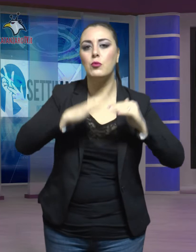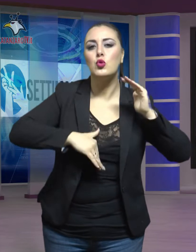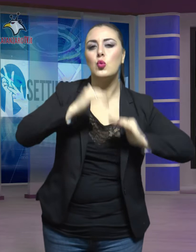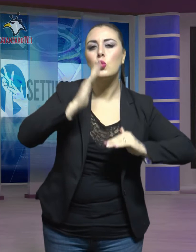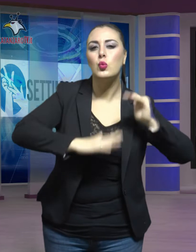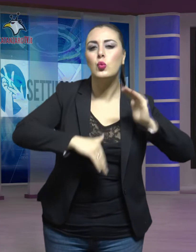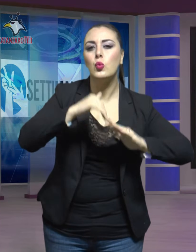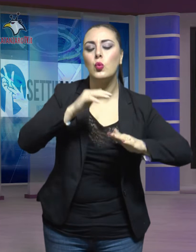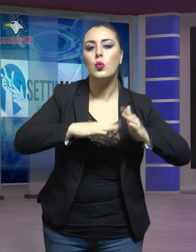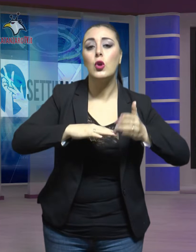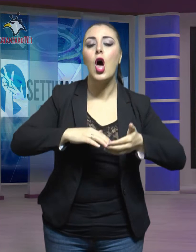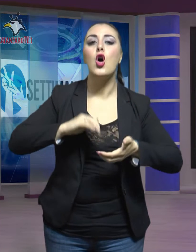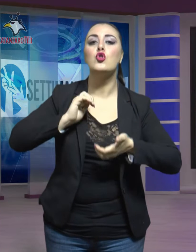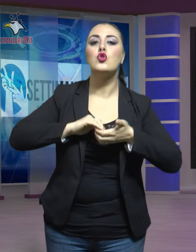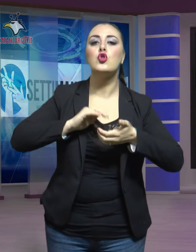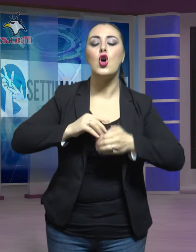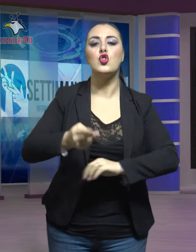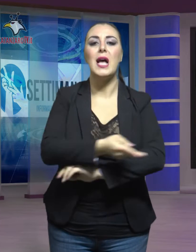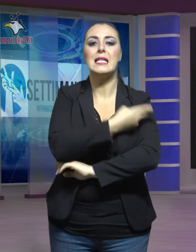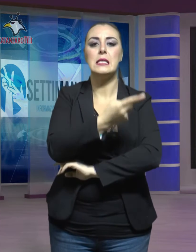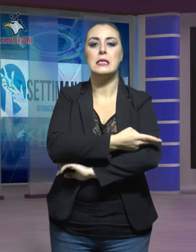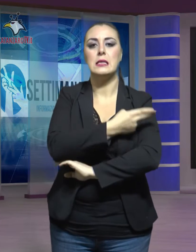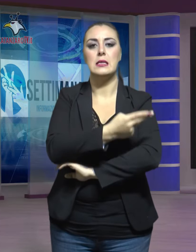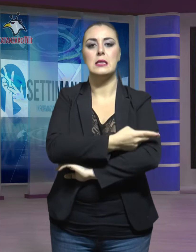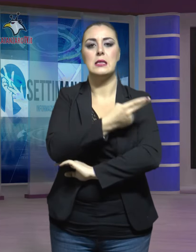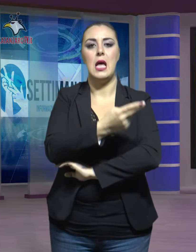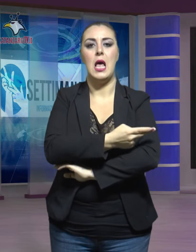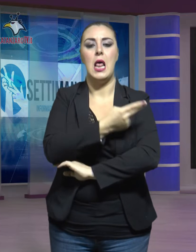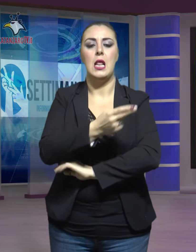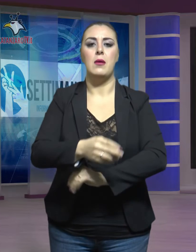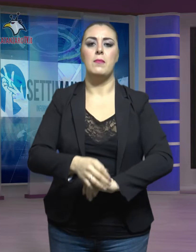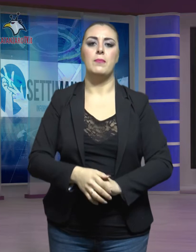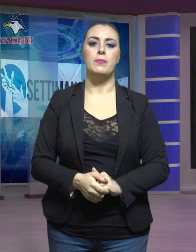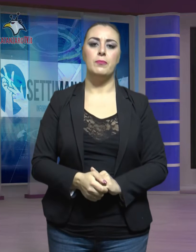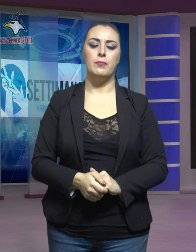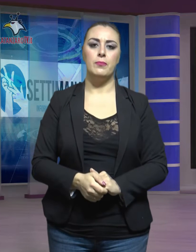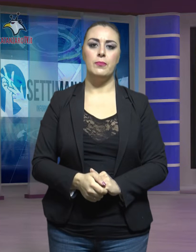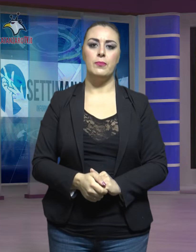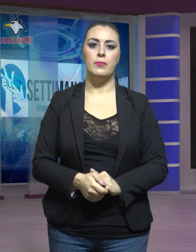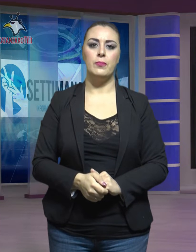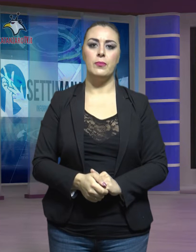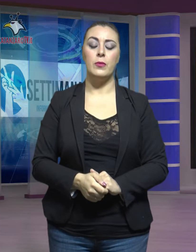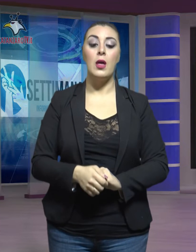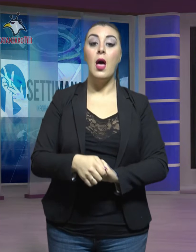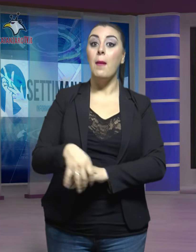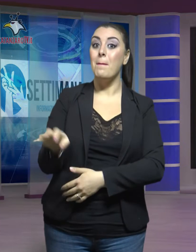socioassistenziali. È in programma mercoledì 12